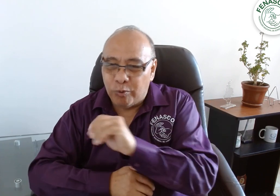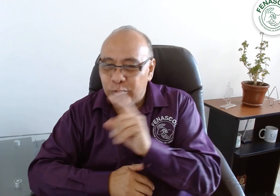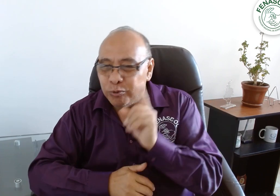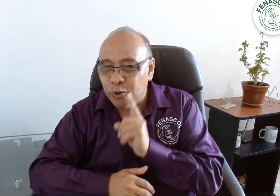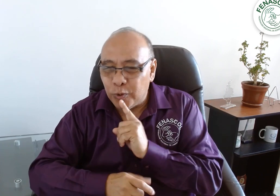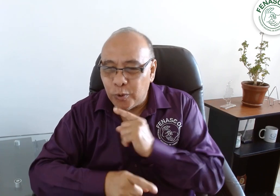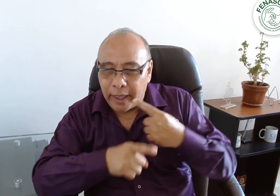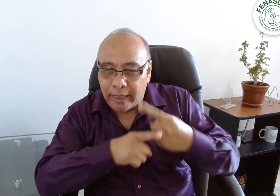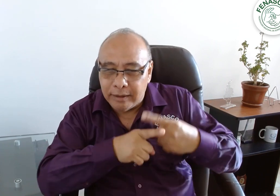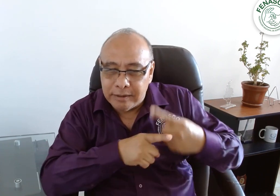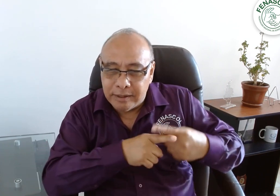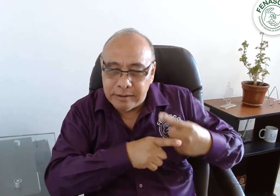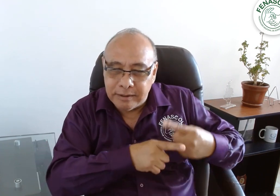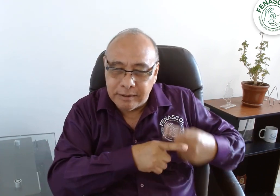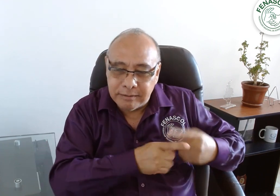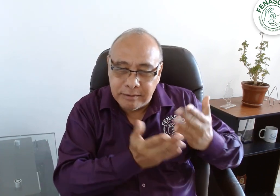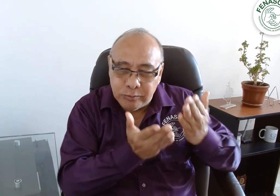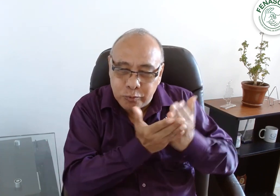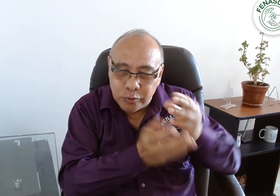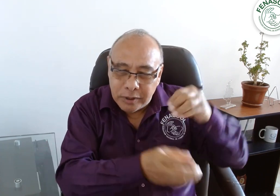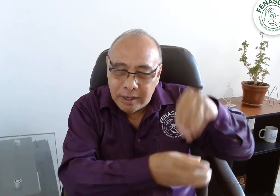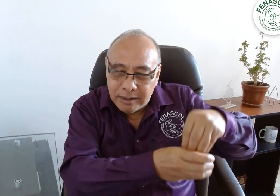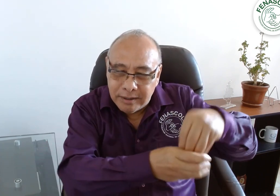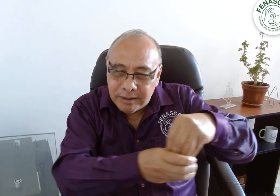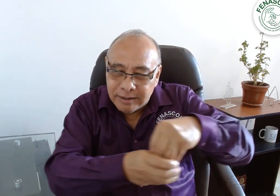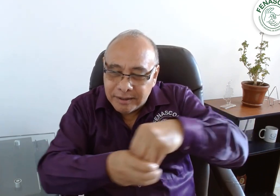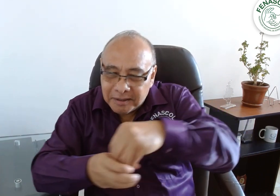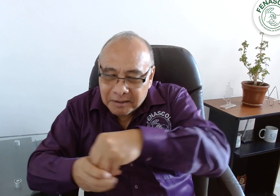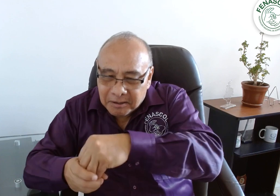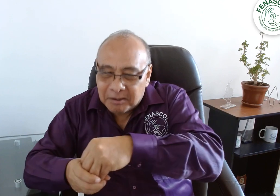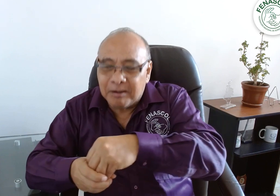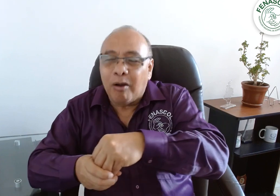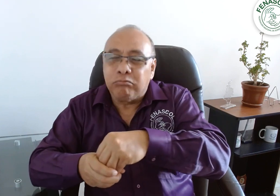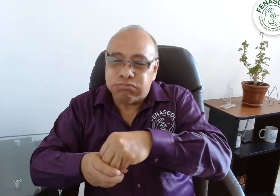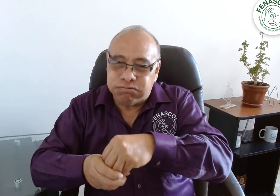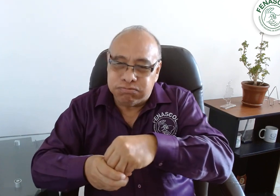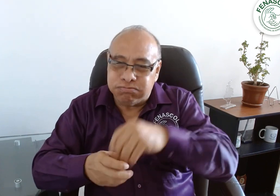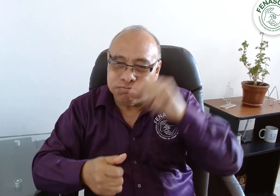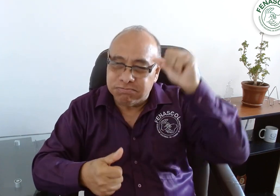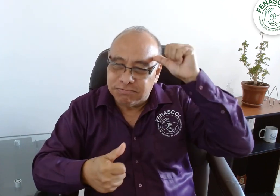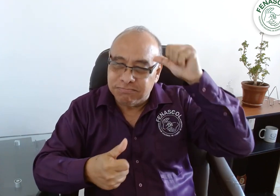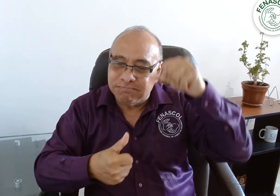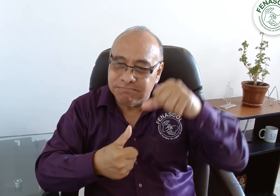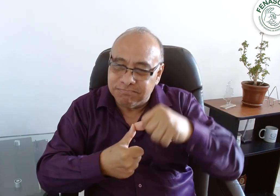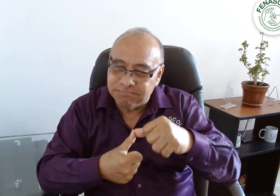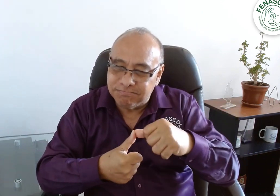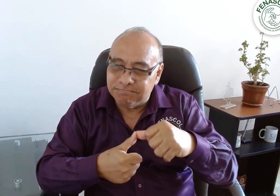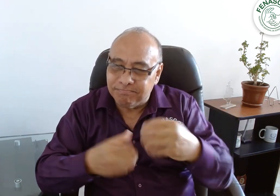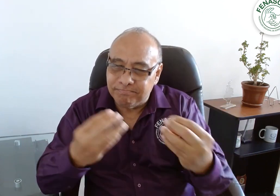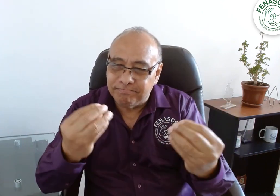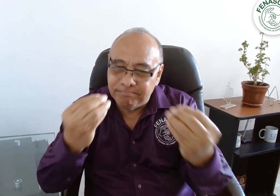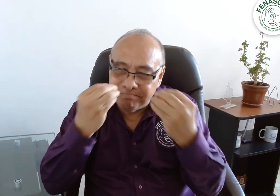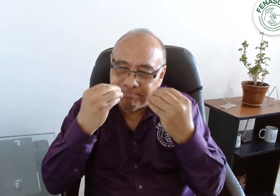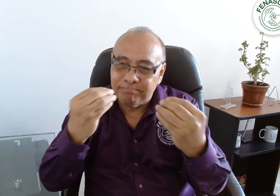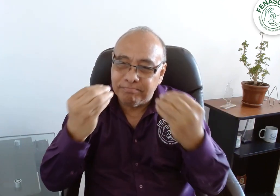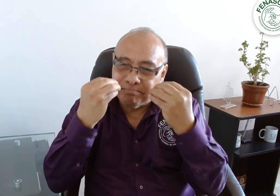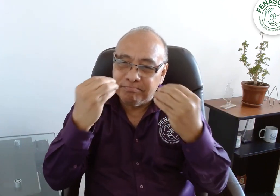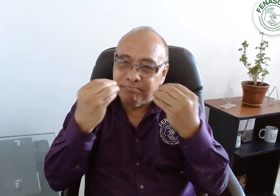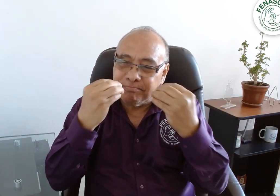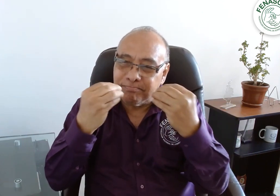Todas las personas sordas que han sido estudiantes de esta institución y han recibido formación académica para el crecimiento